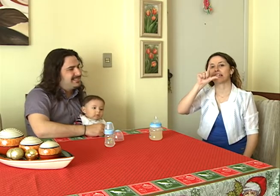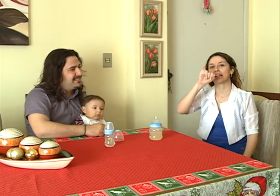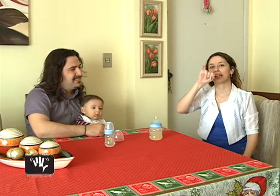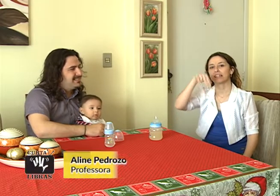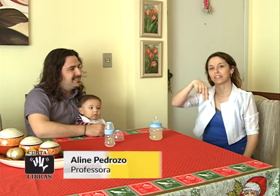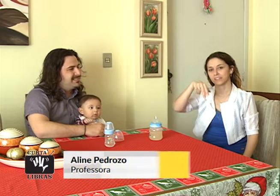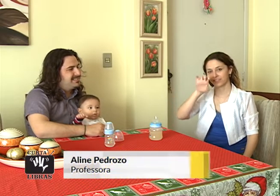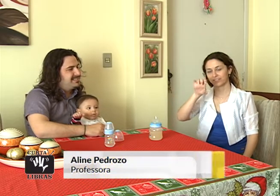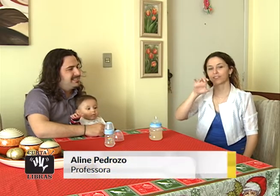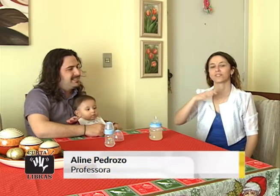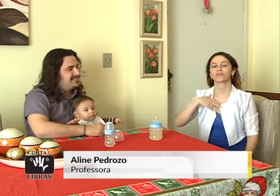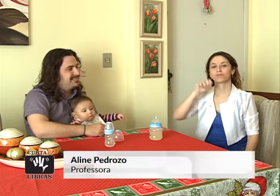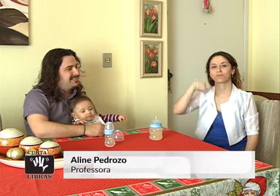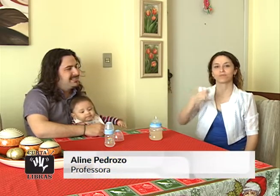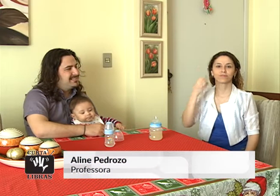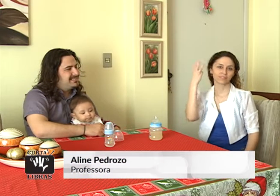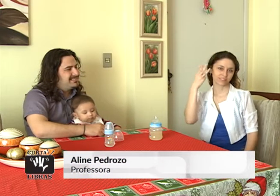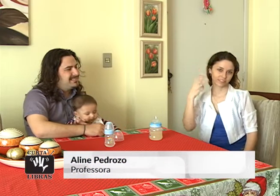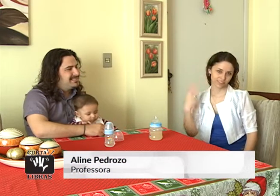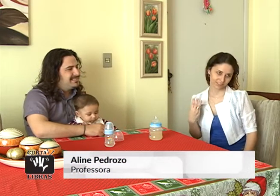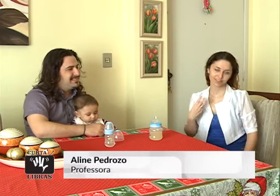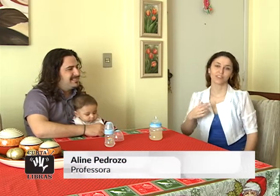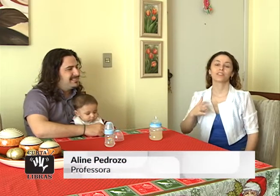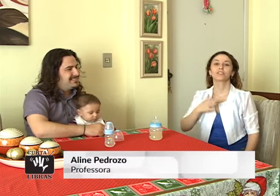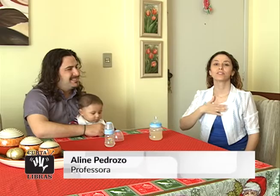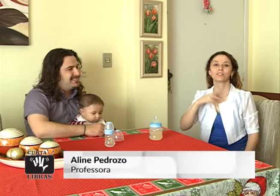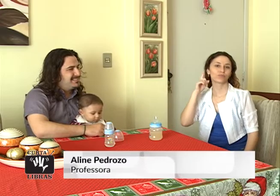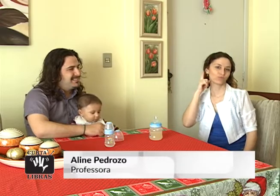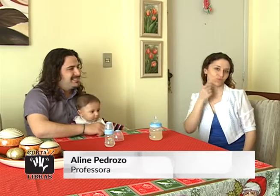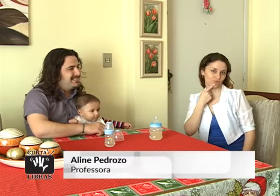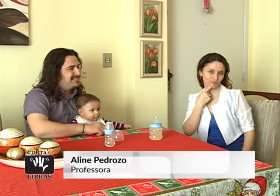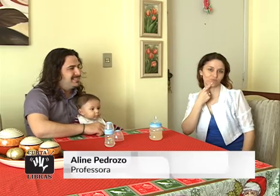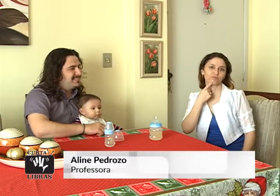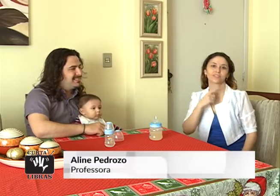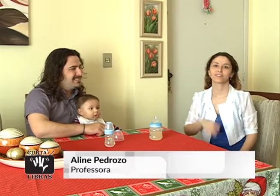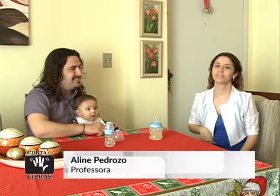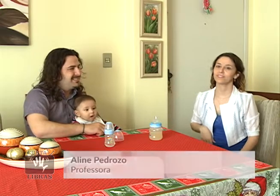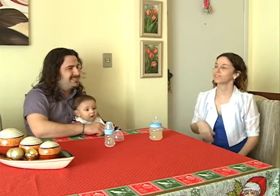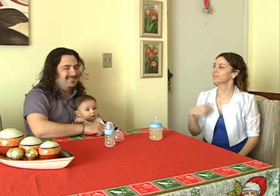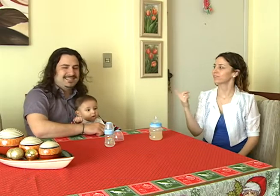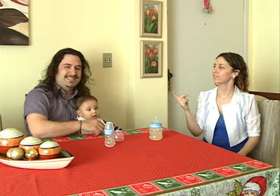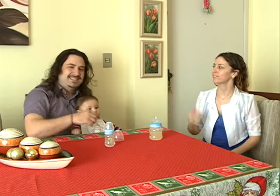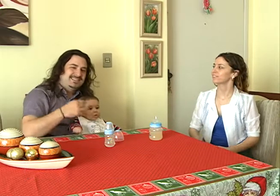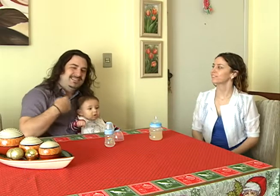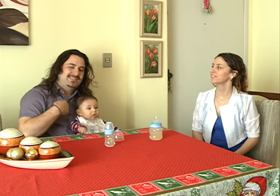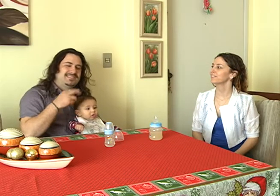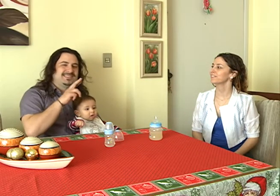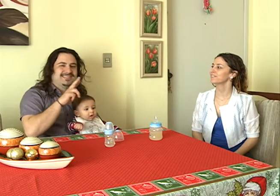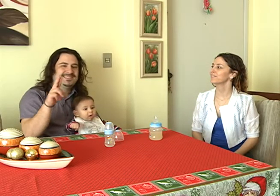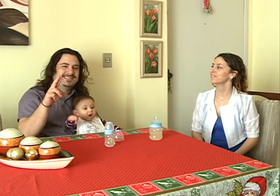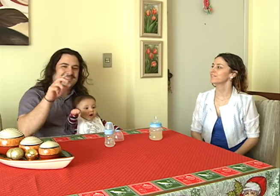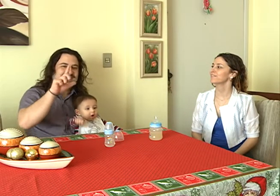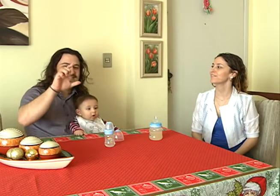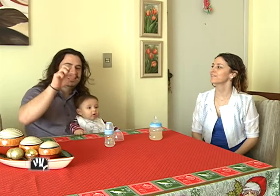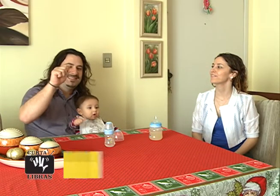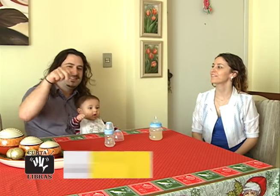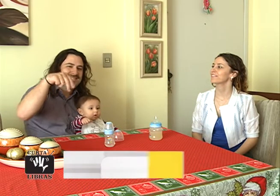O meu nome é Aline, esse é meu sinal e eu sou surda. Você Meu nome é Leandro,